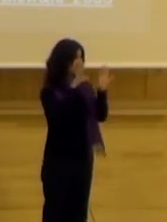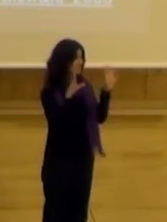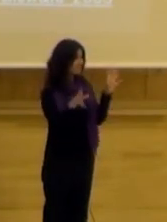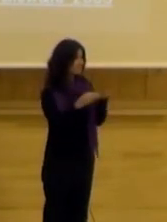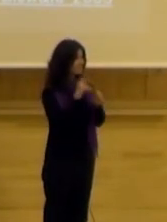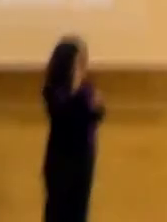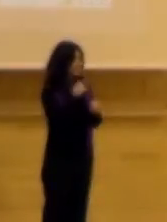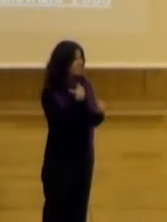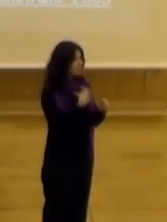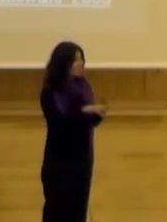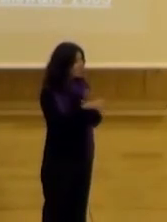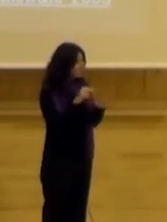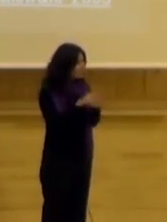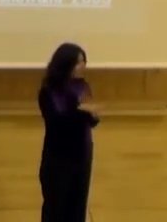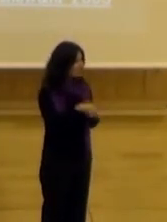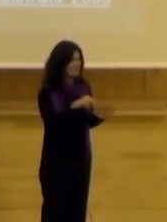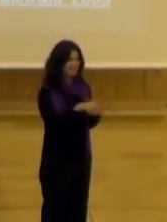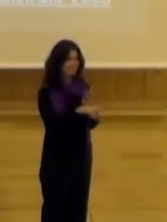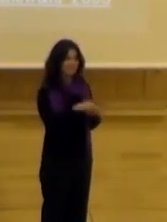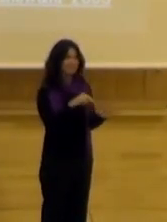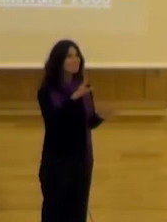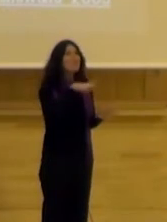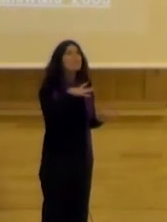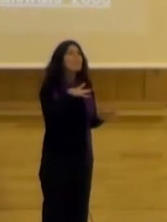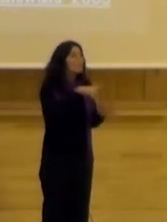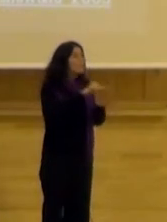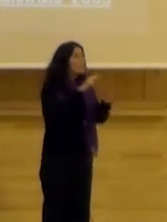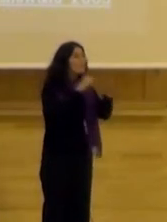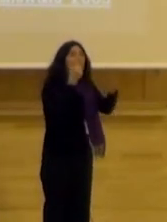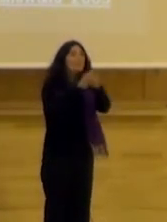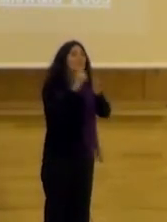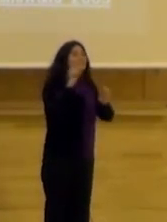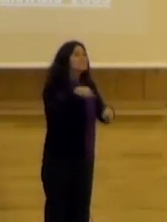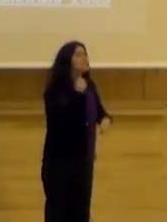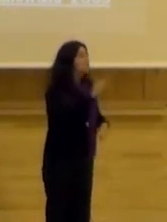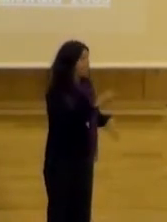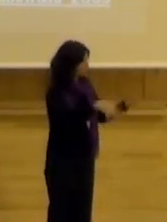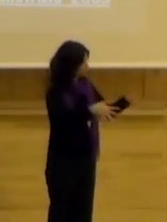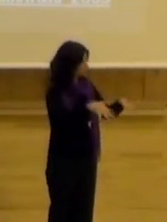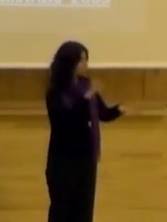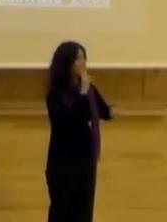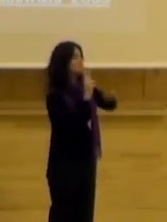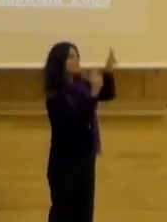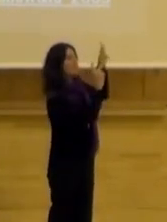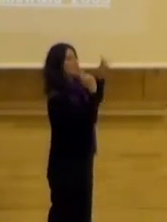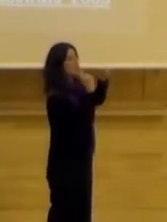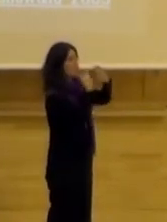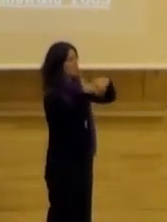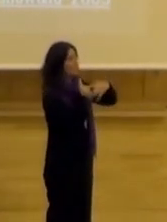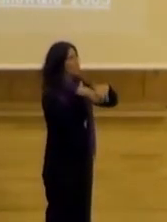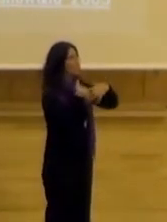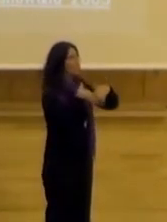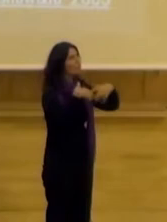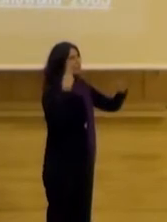ver, no sé si se puede poner el video de fondo, el video de fondo, aunque sin voz, pero para que vean más o menos cómo funcionaba siempre la